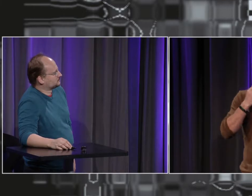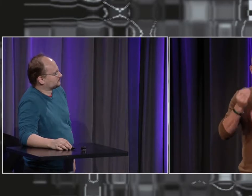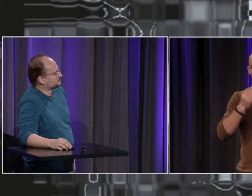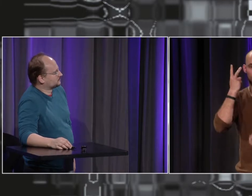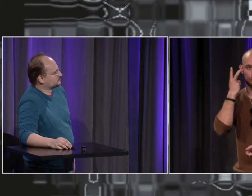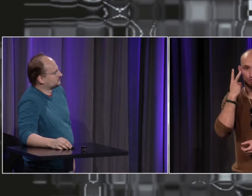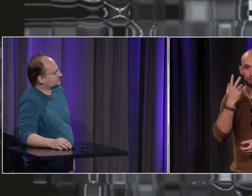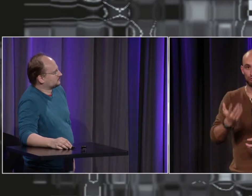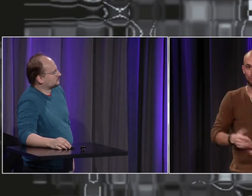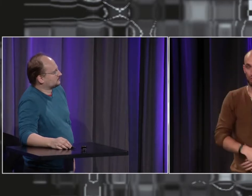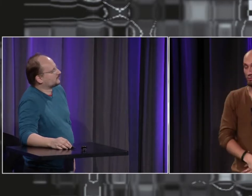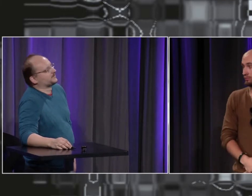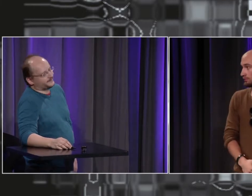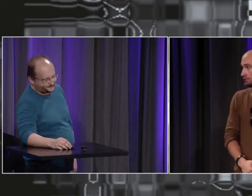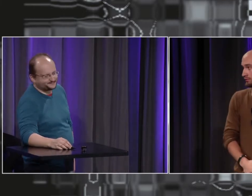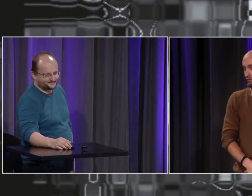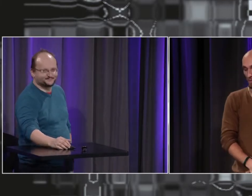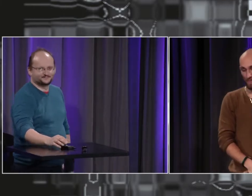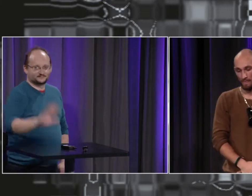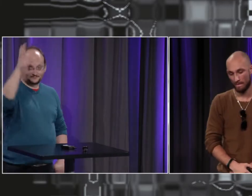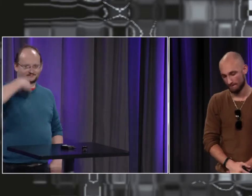écrites ce sont des auteurs sourds ou entendants ?